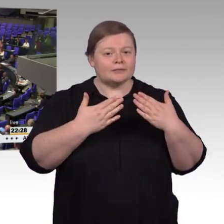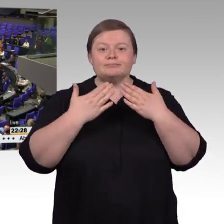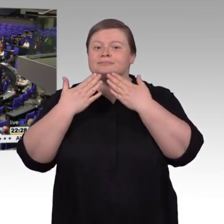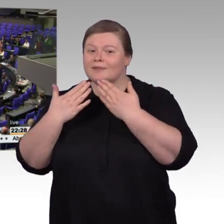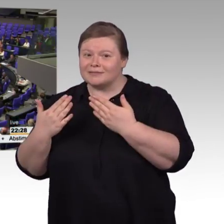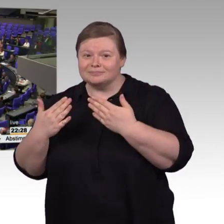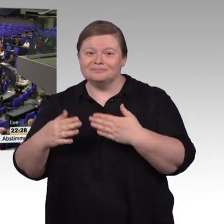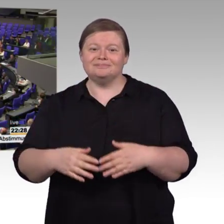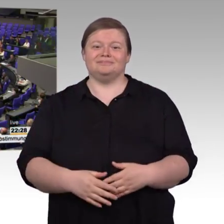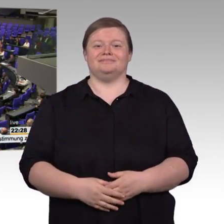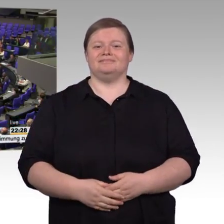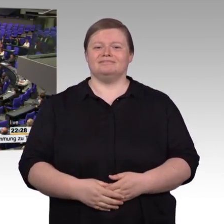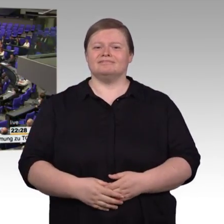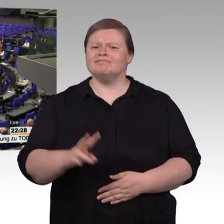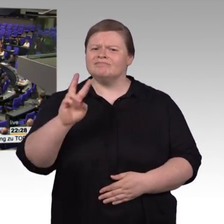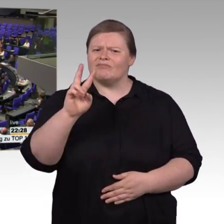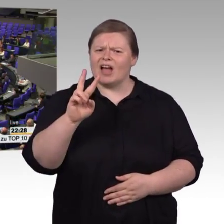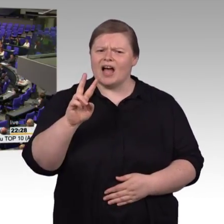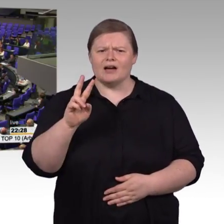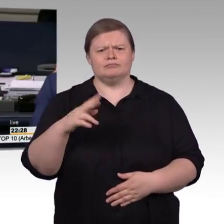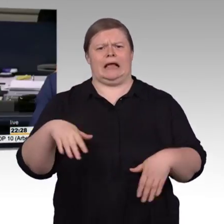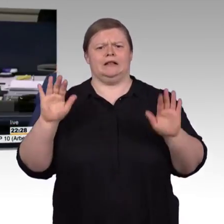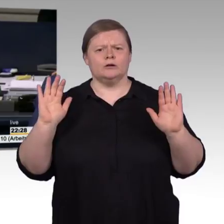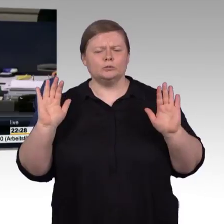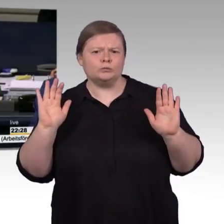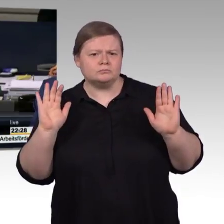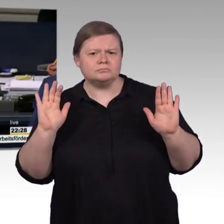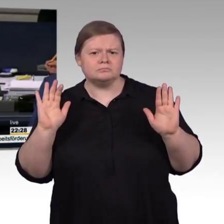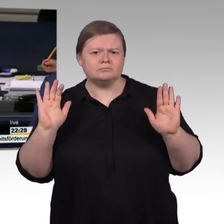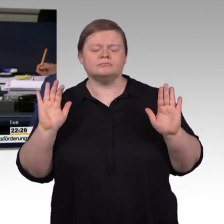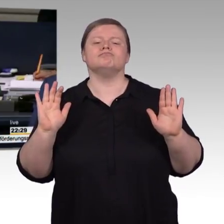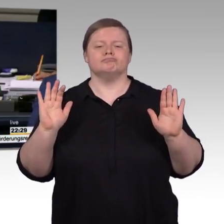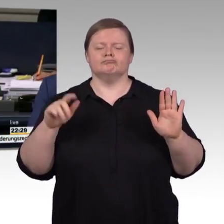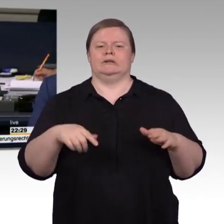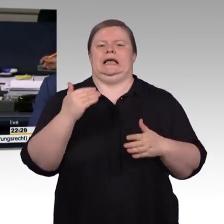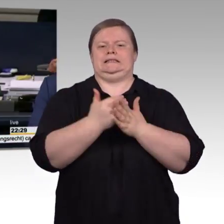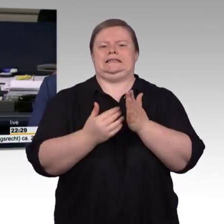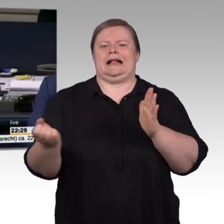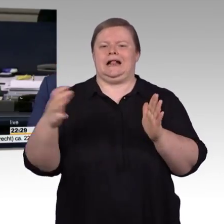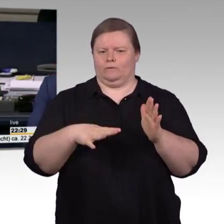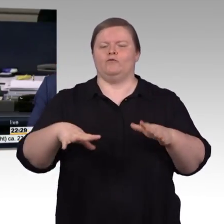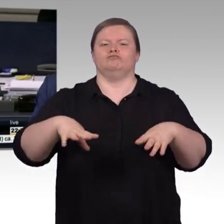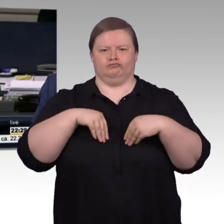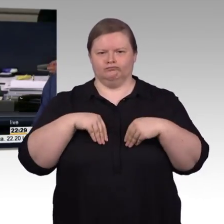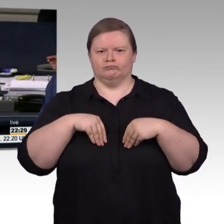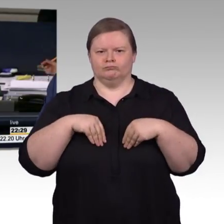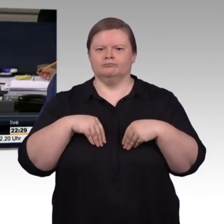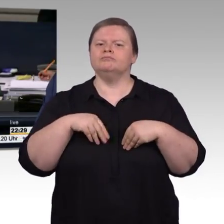Der Gesetzentwurf ist angenommen. Zugestimmt hat die SPD, die CDU, CSU und die